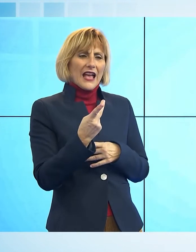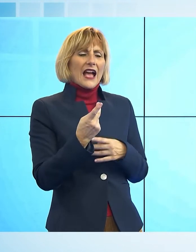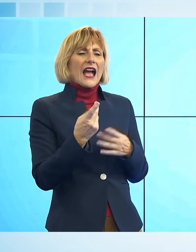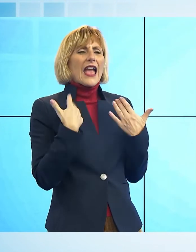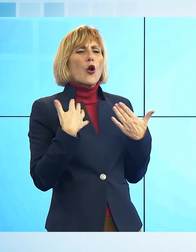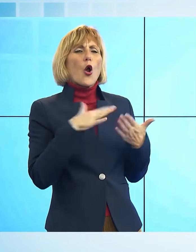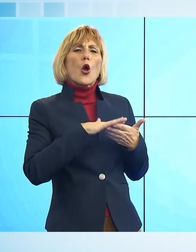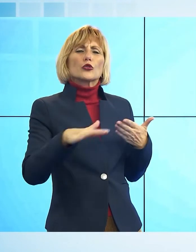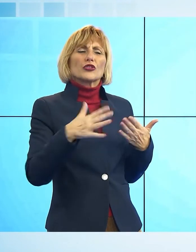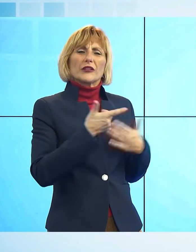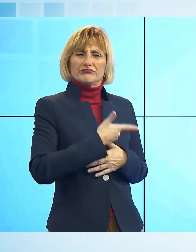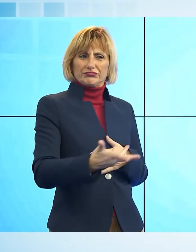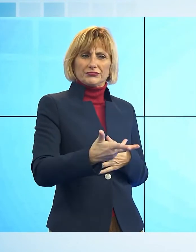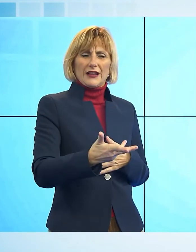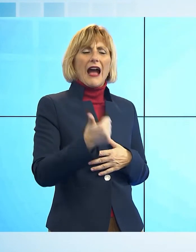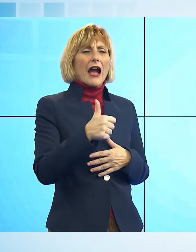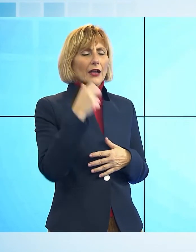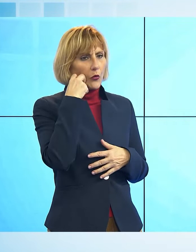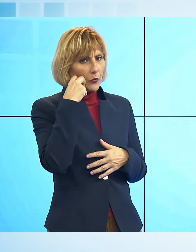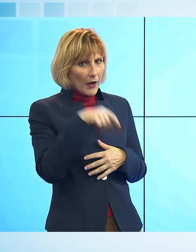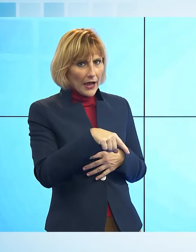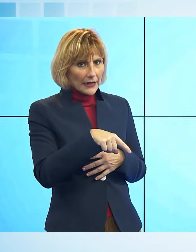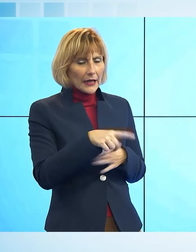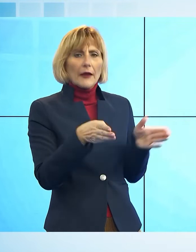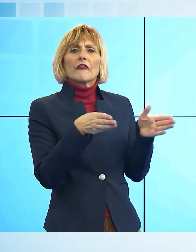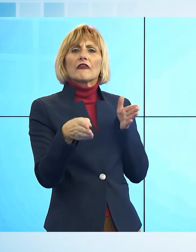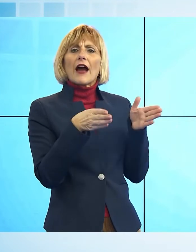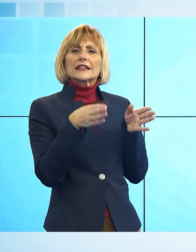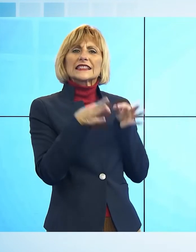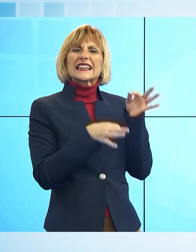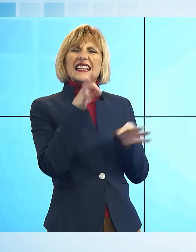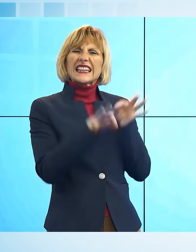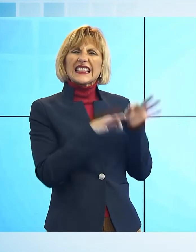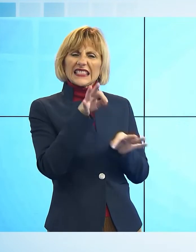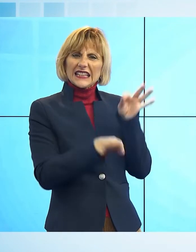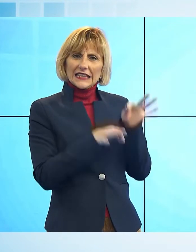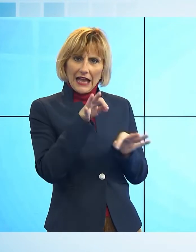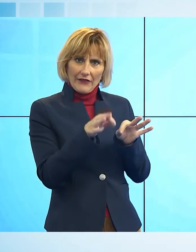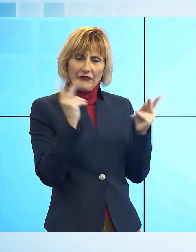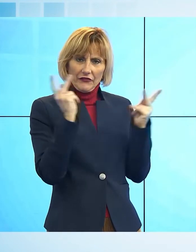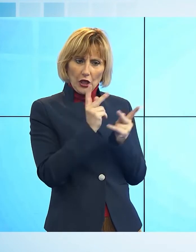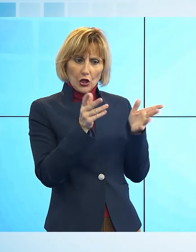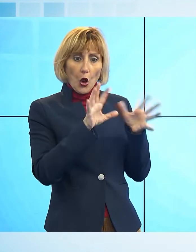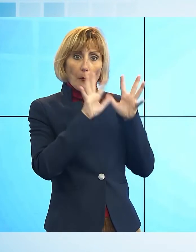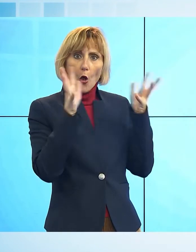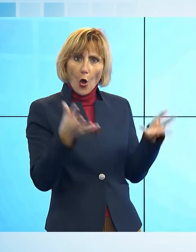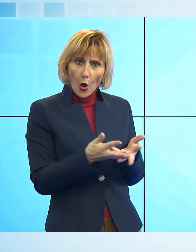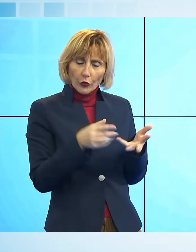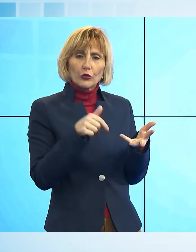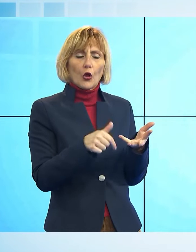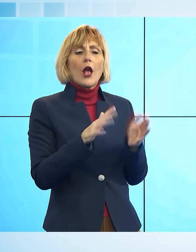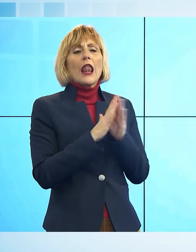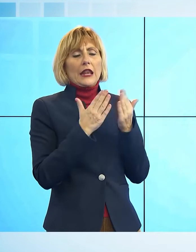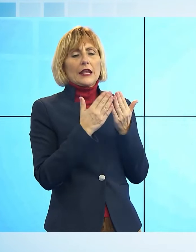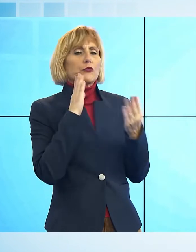che poi ha a che fare anche con l'ecologia umana. Quindi siamo in una fase abbastanza critica del mondo, credo, e questo libro affronta queste